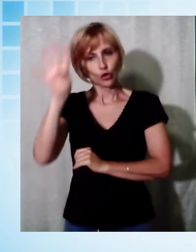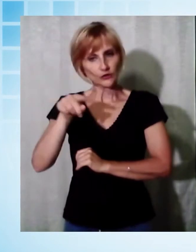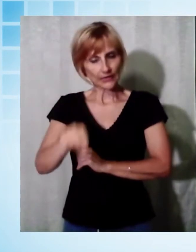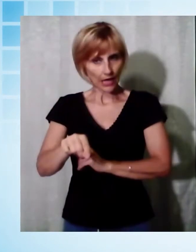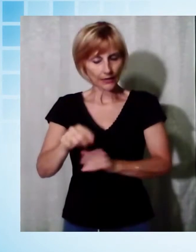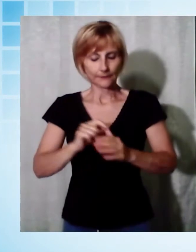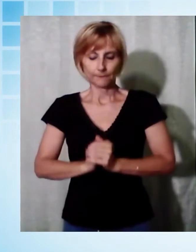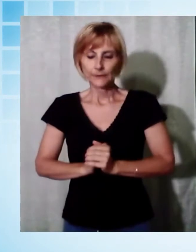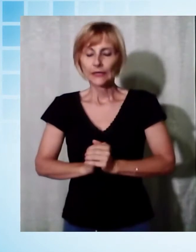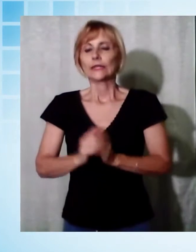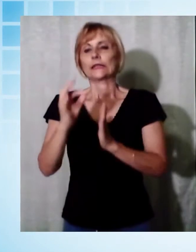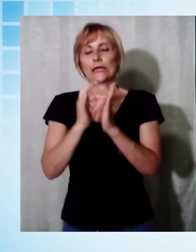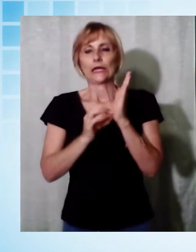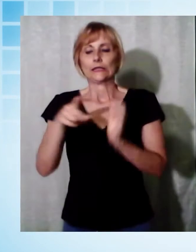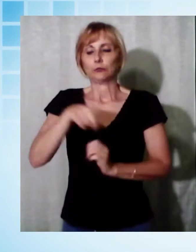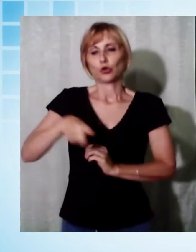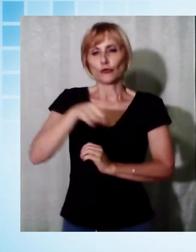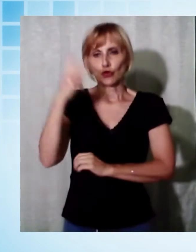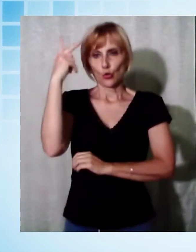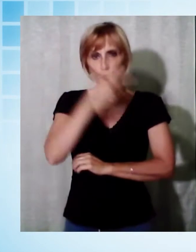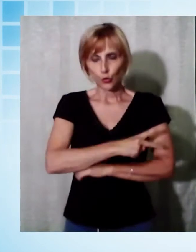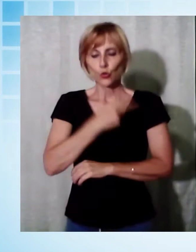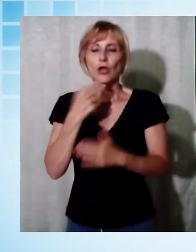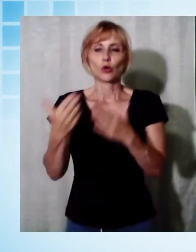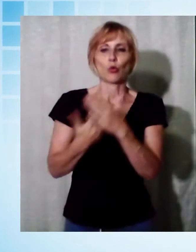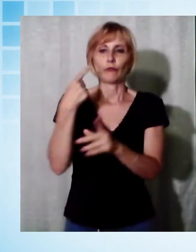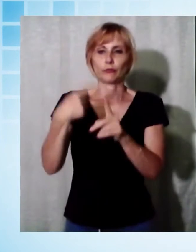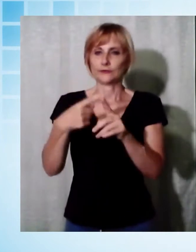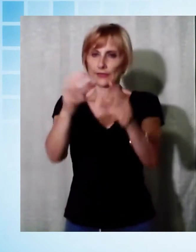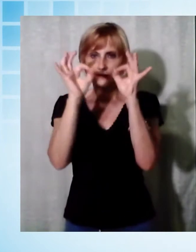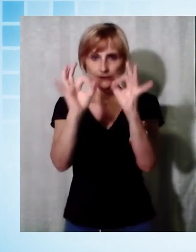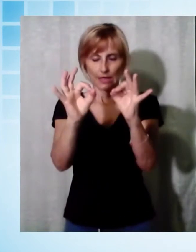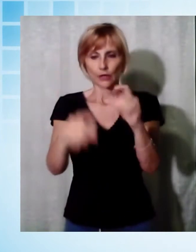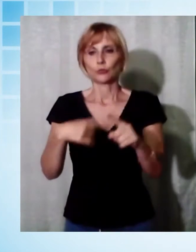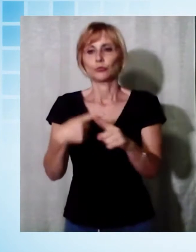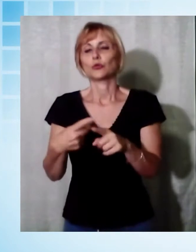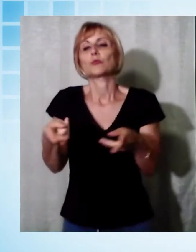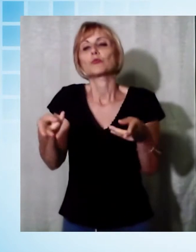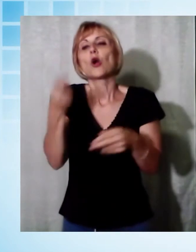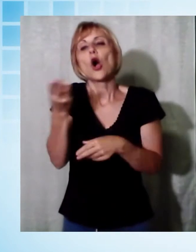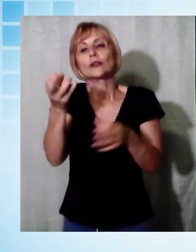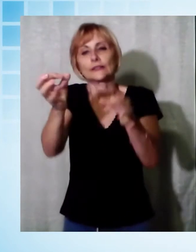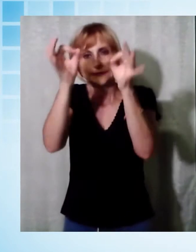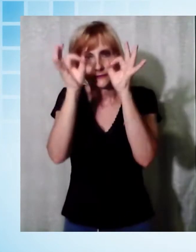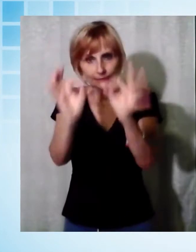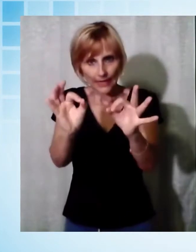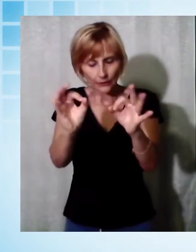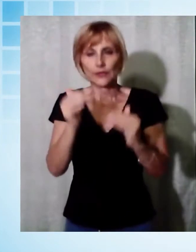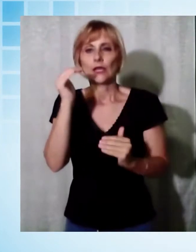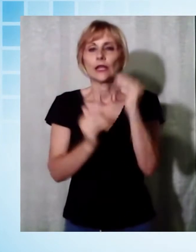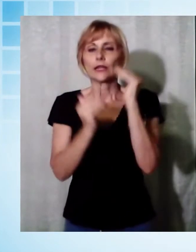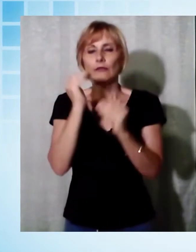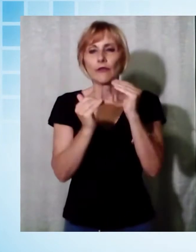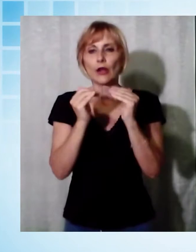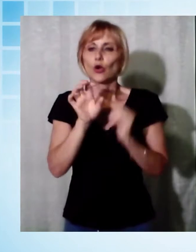nella nostra provincia non si registrano né nuovi casi positivi né nuovi decessi. A livello regionale sono due i casi positivi,